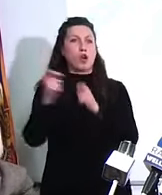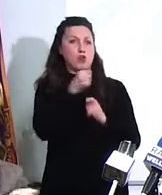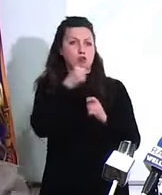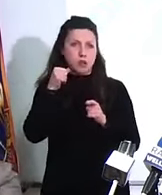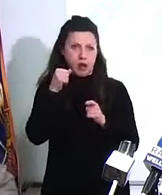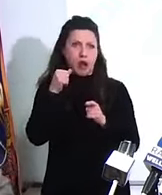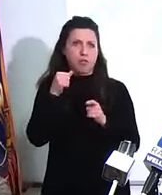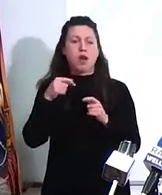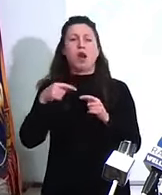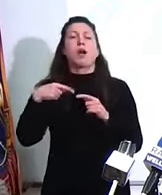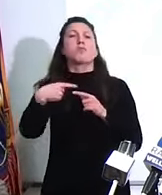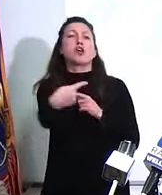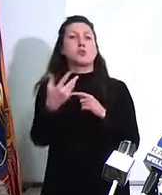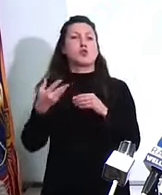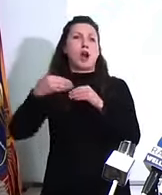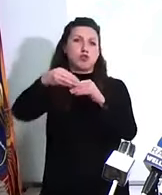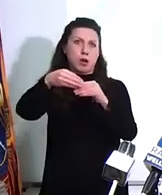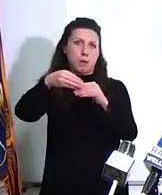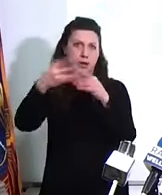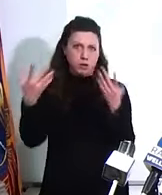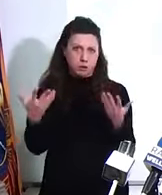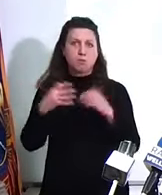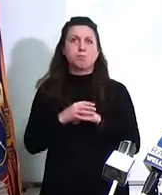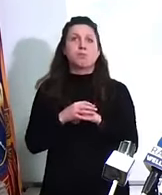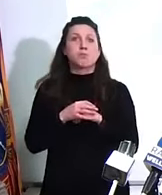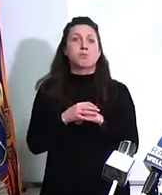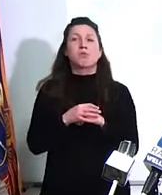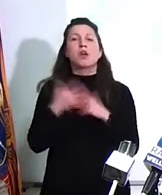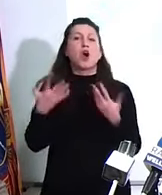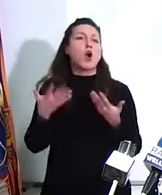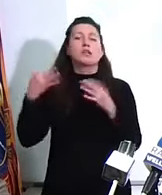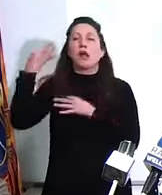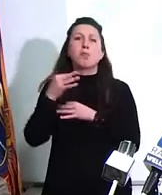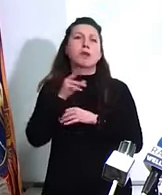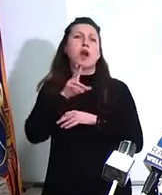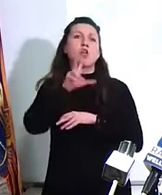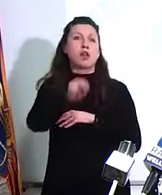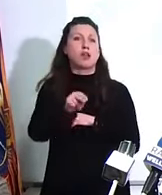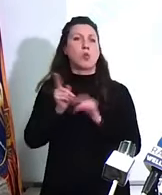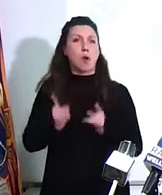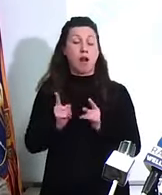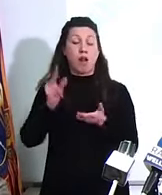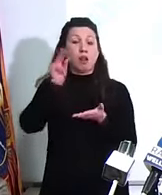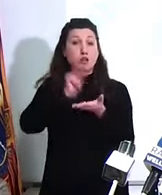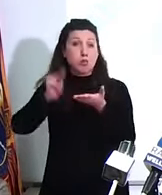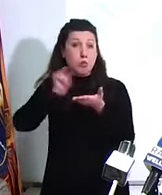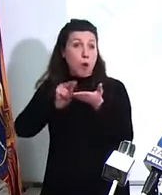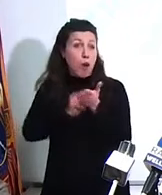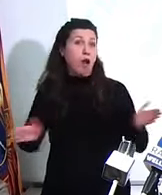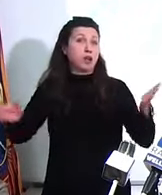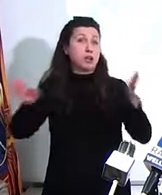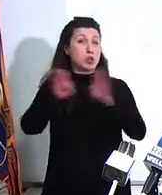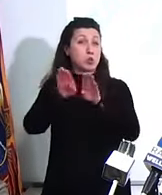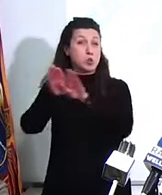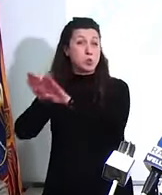chiudere le scuole è una sconfitta. Ma non è veramente fino in fondo, no? È come rinunciare a un